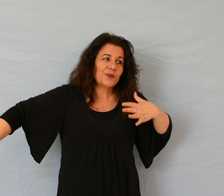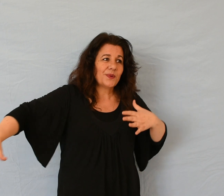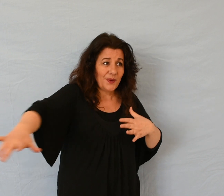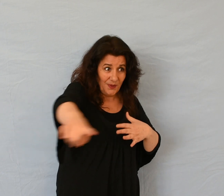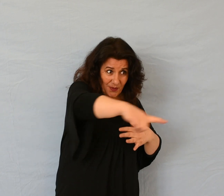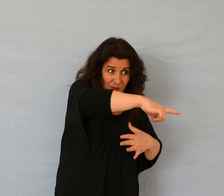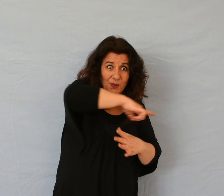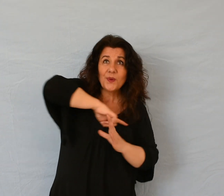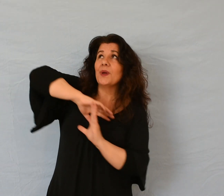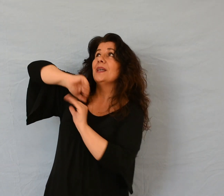est en toi.